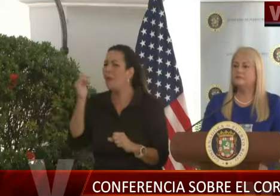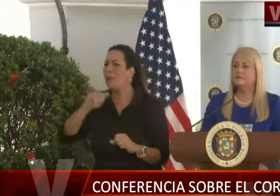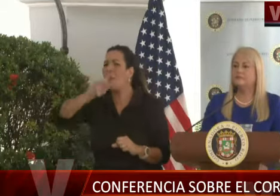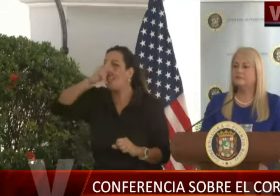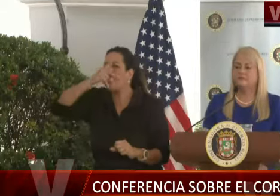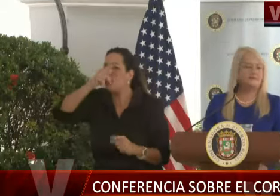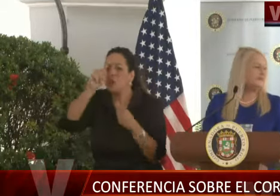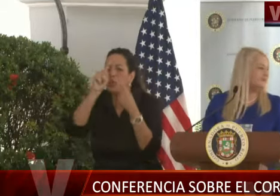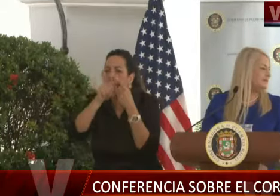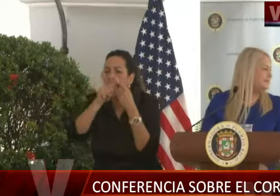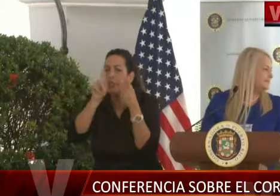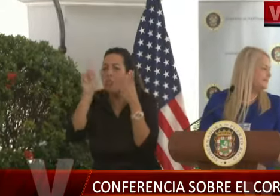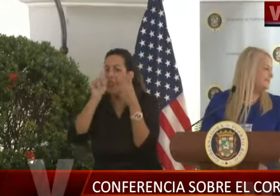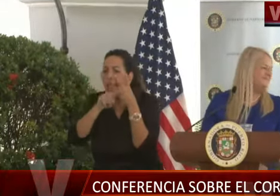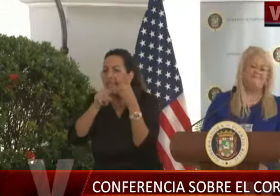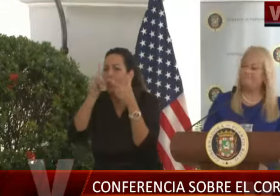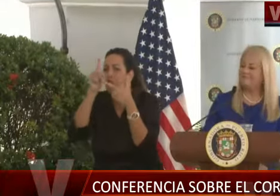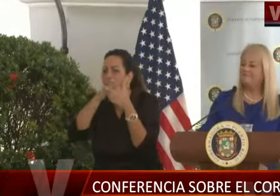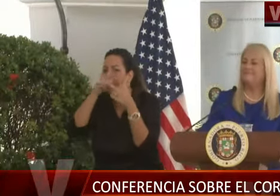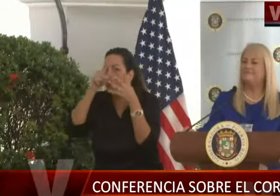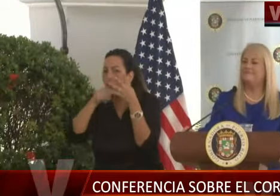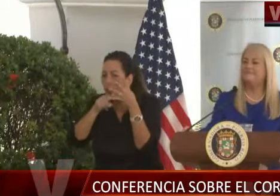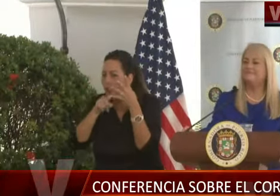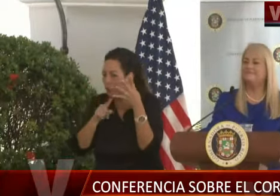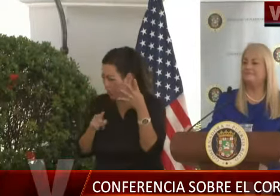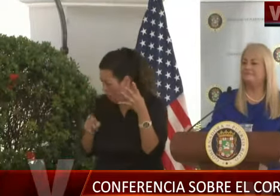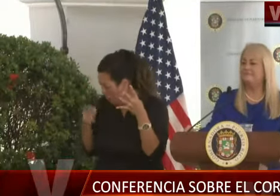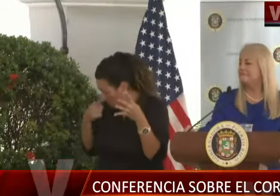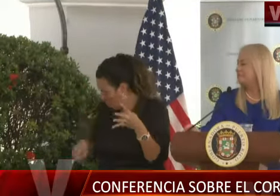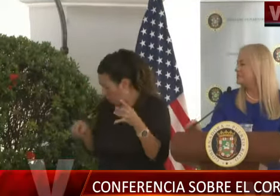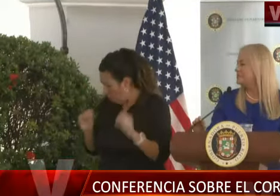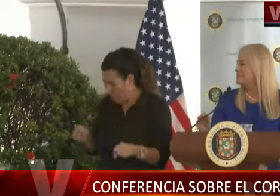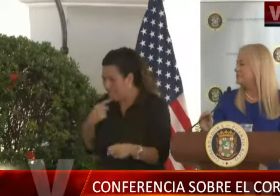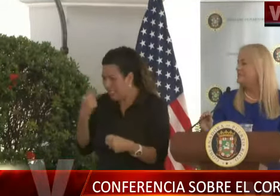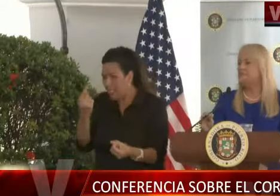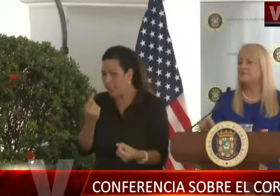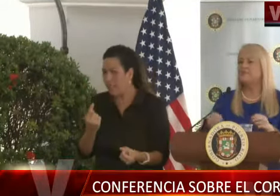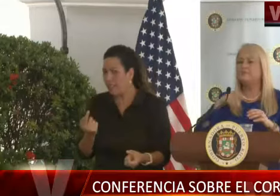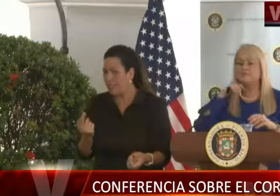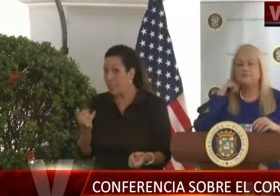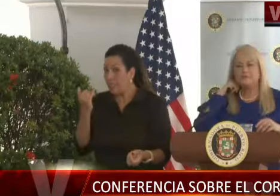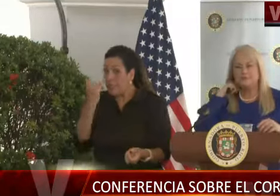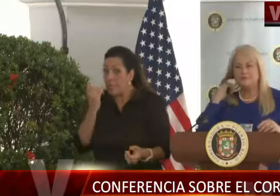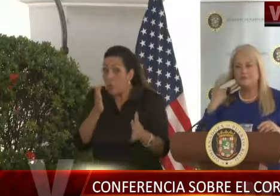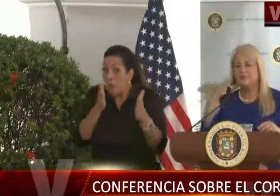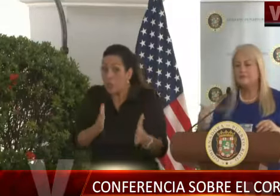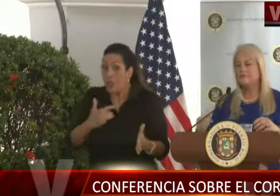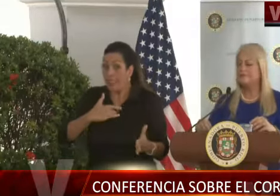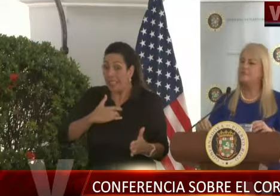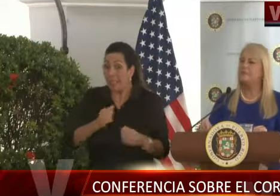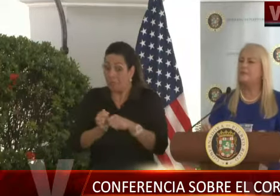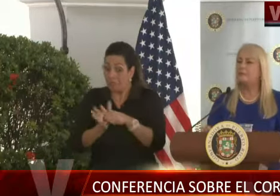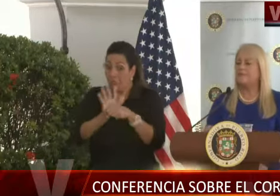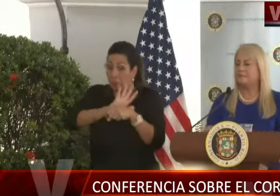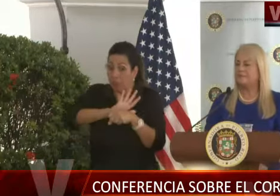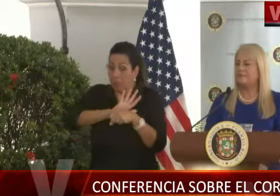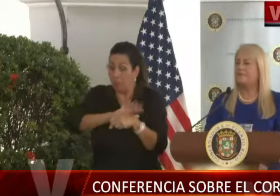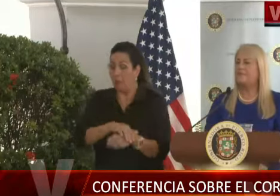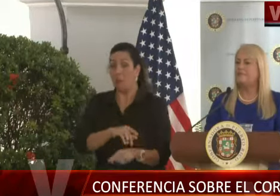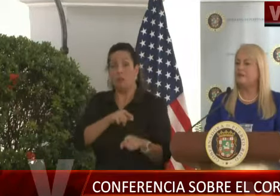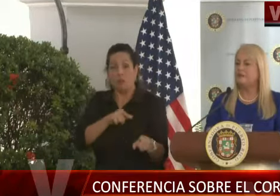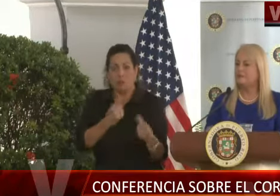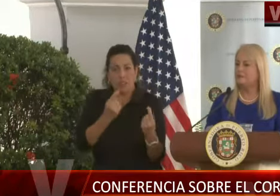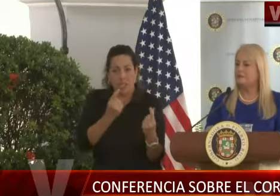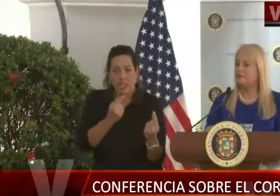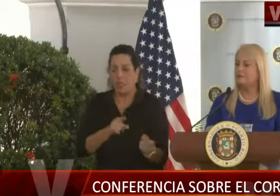estos momentos y nos dice deben hacer esto, esto, esto, la persona que tiene el coronavirus y la persona que no lo tiene,